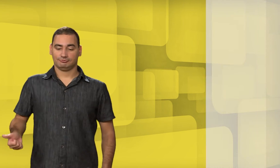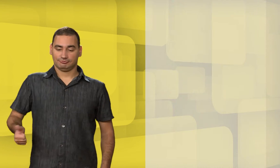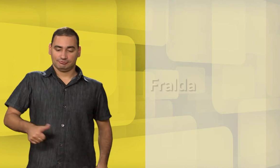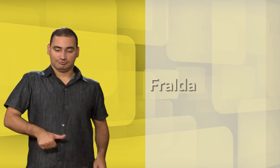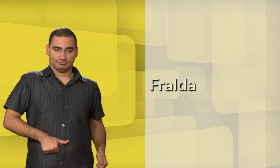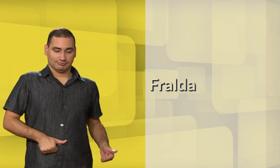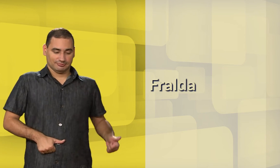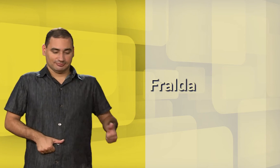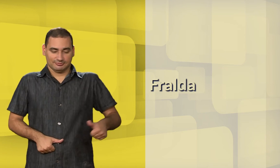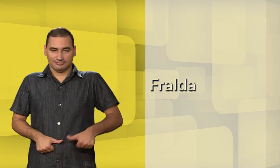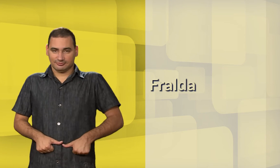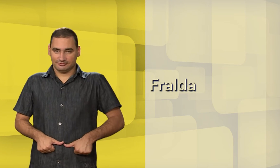Fralda